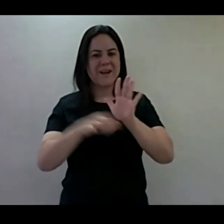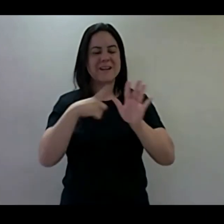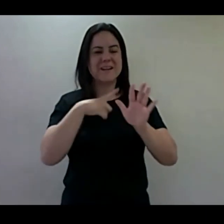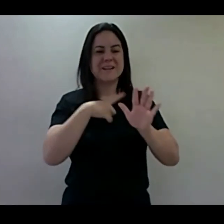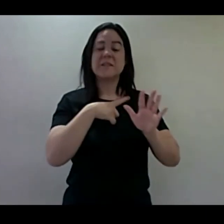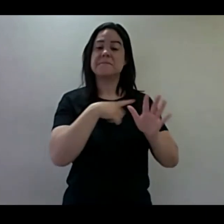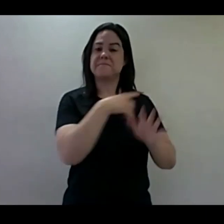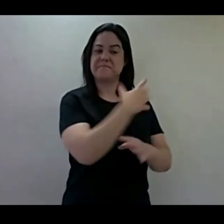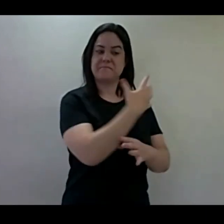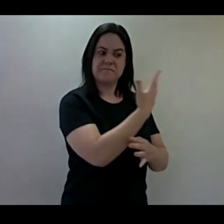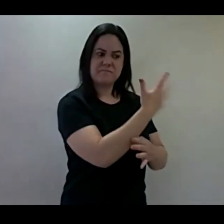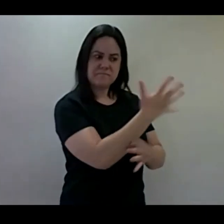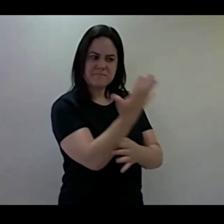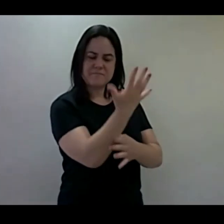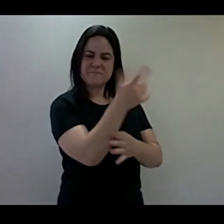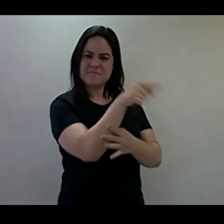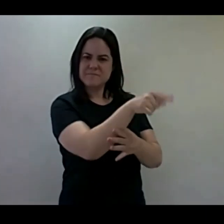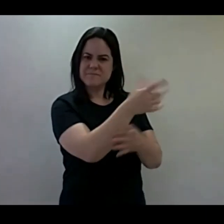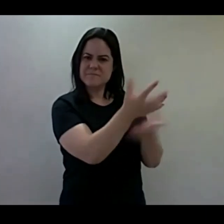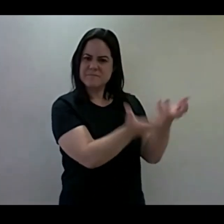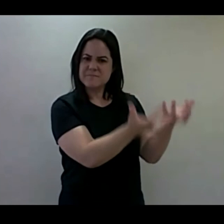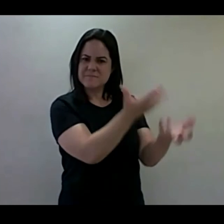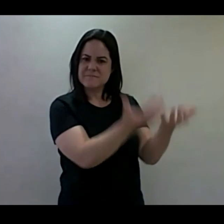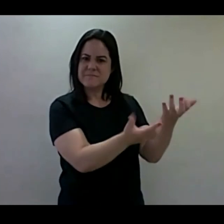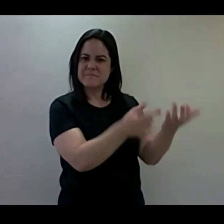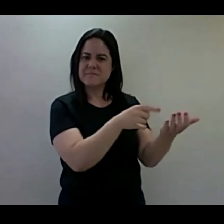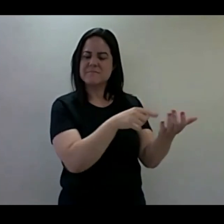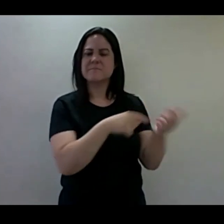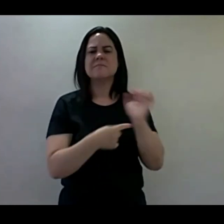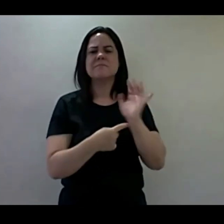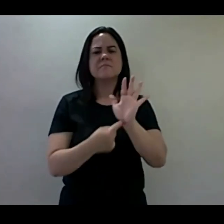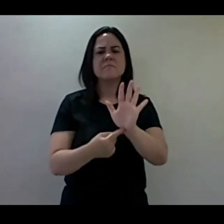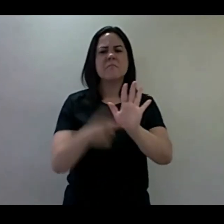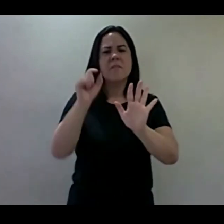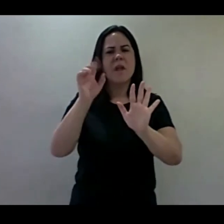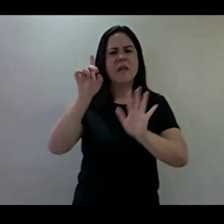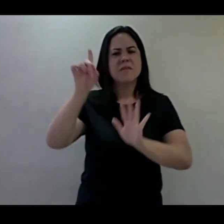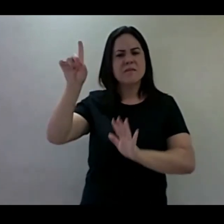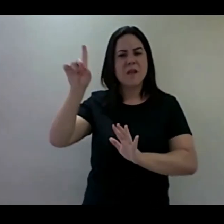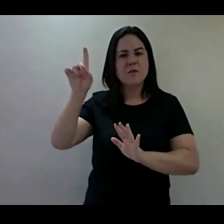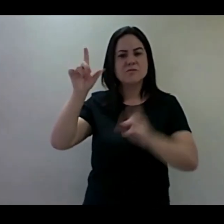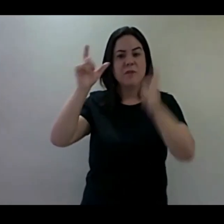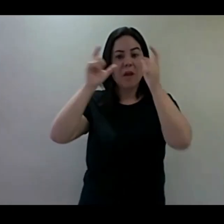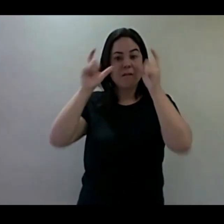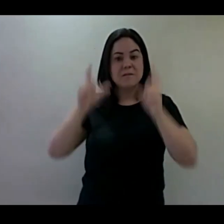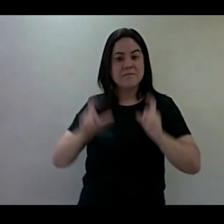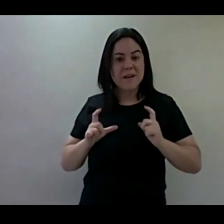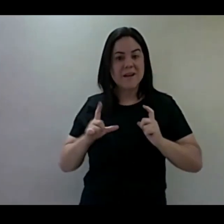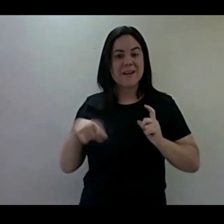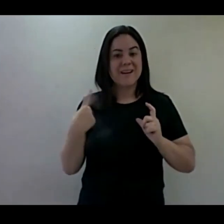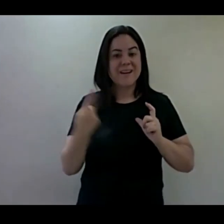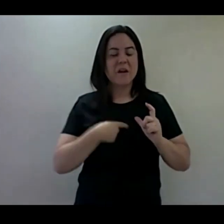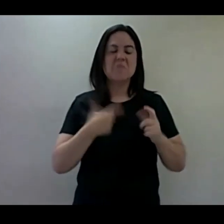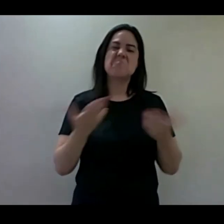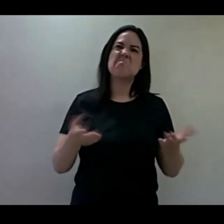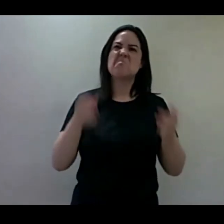mostra para a gente que na obra de Deus, é Deus que nos desperta. Não adianta. Você pode reunir um monte de gente, treinar,